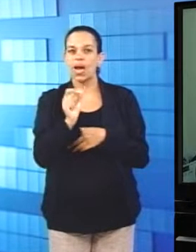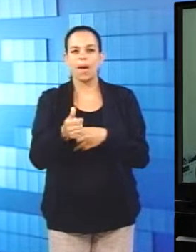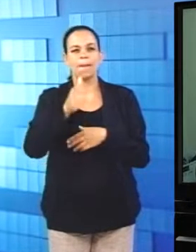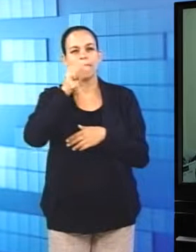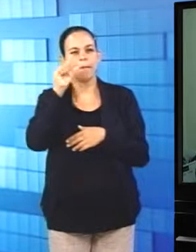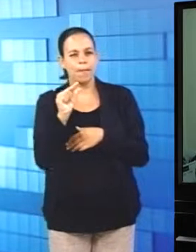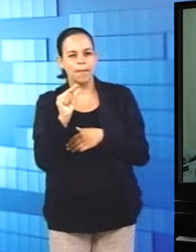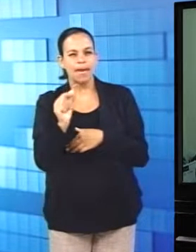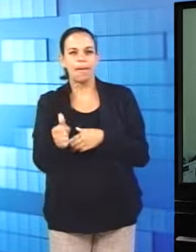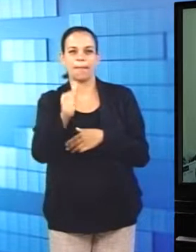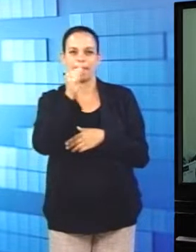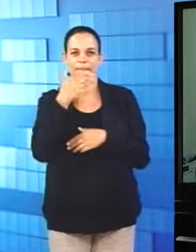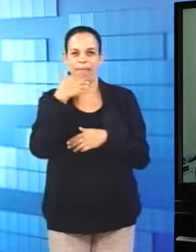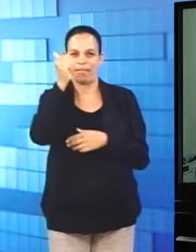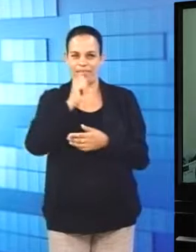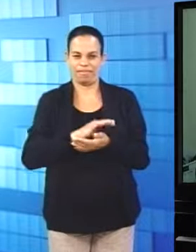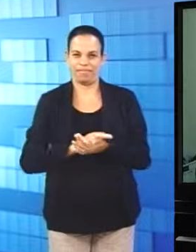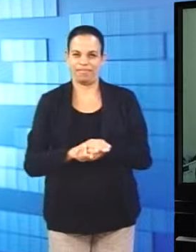melhor.